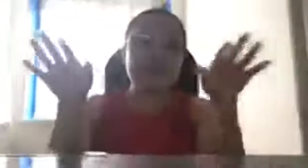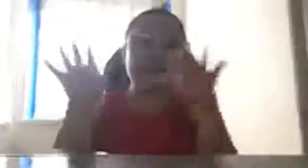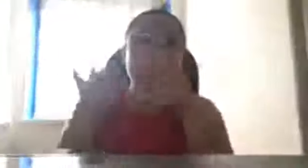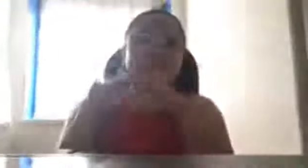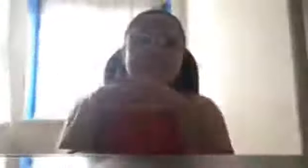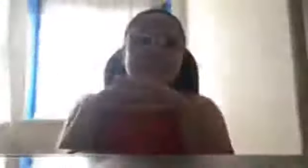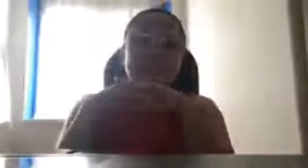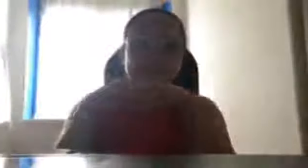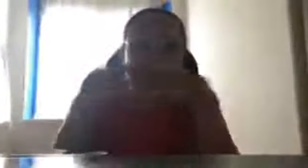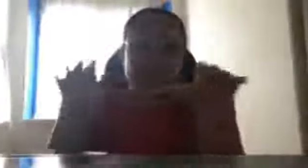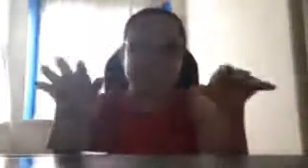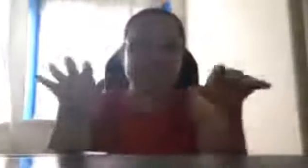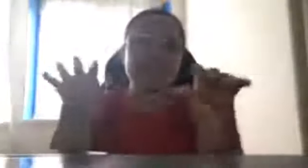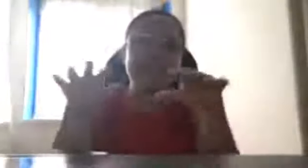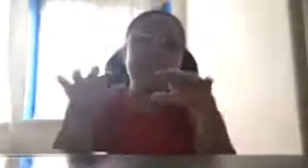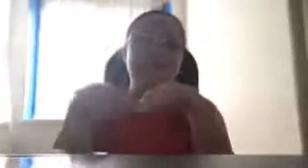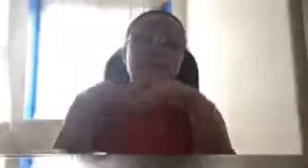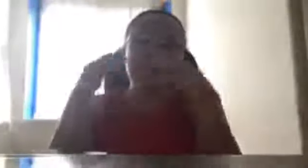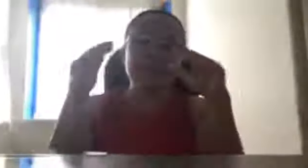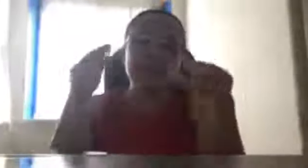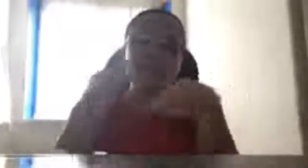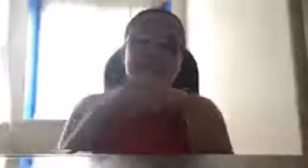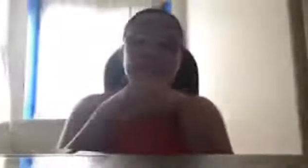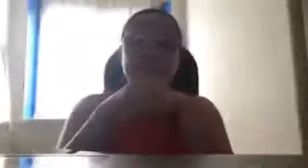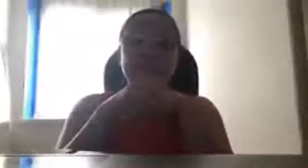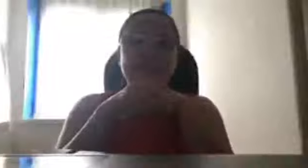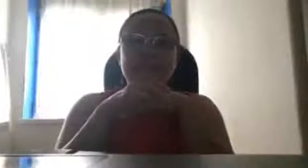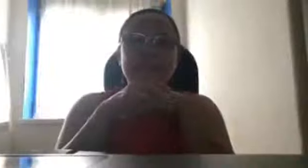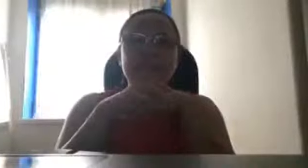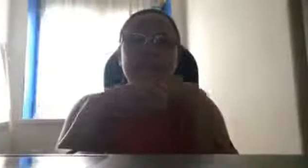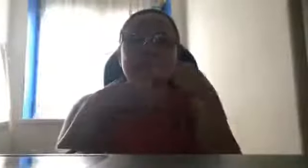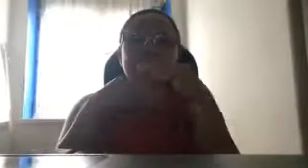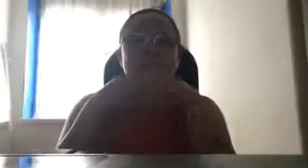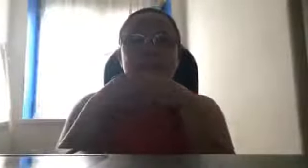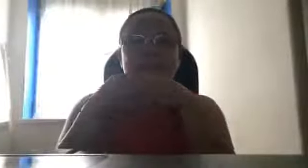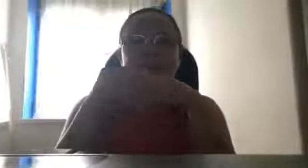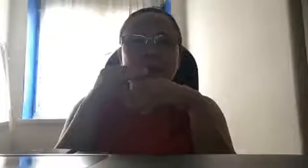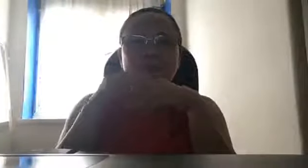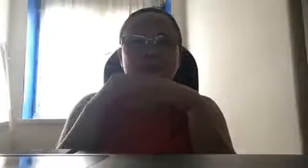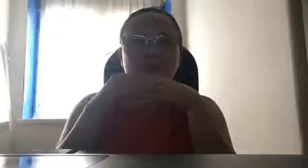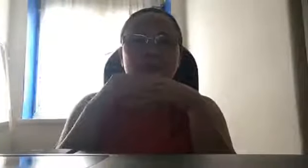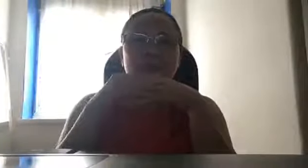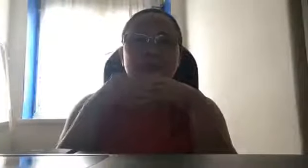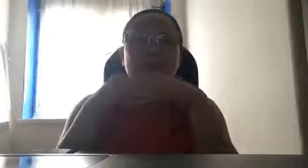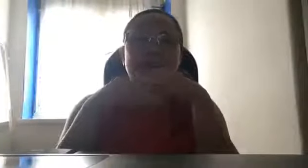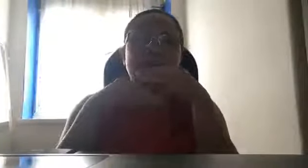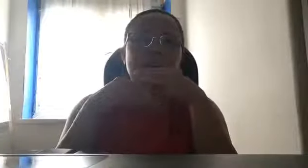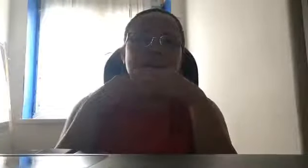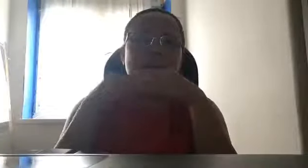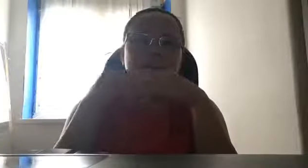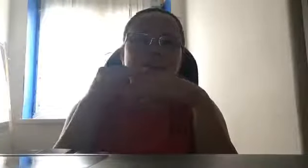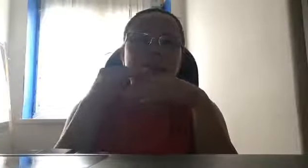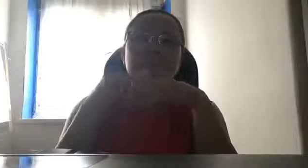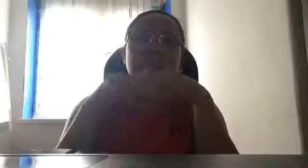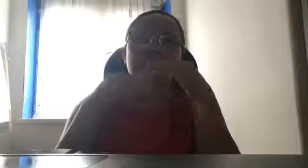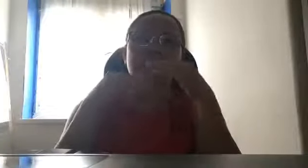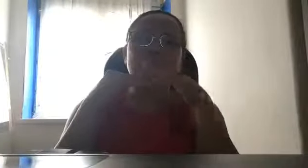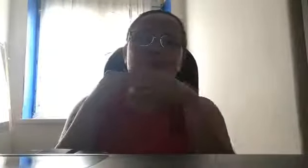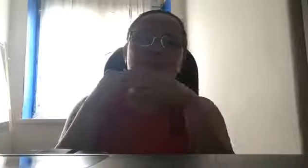sa green ng Pilipinas. Nang ipinaglalaban namin noon na dapat mayroon tayong